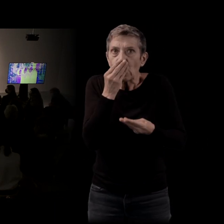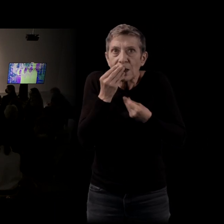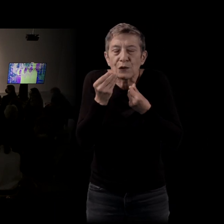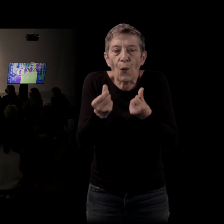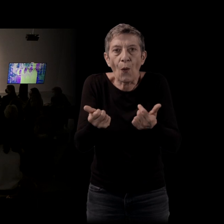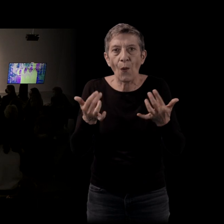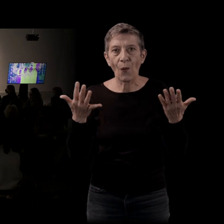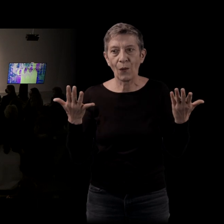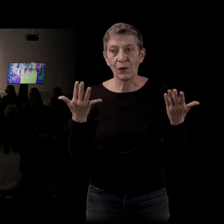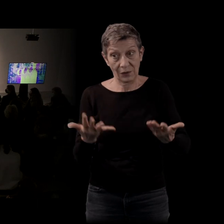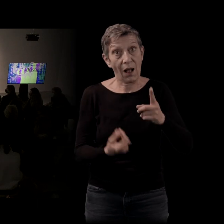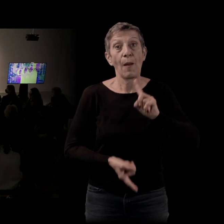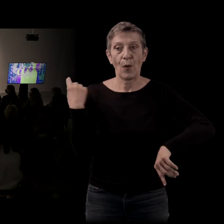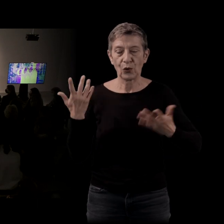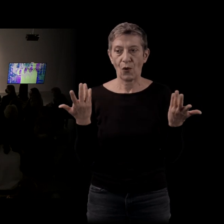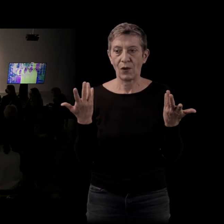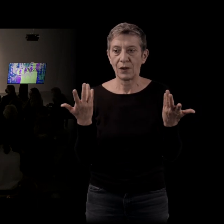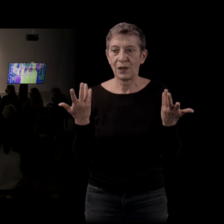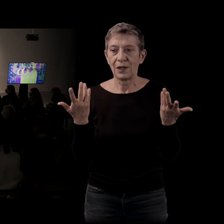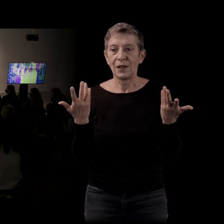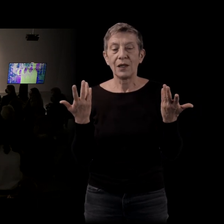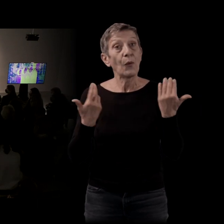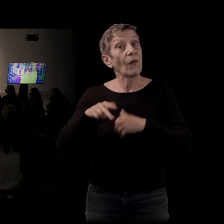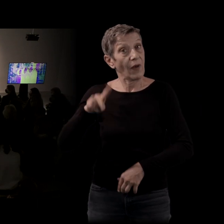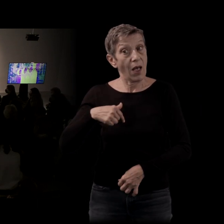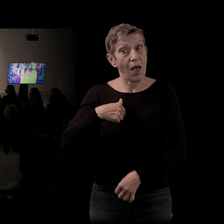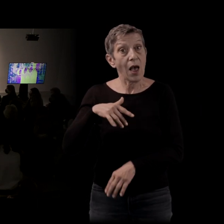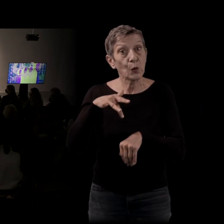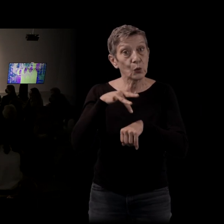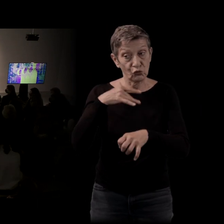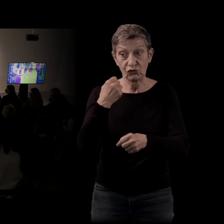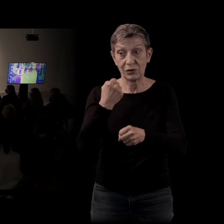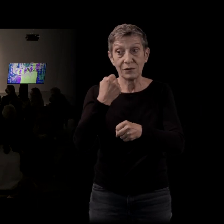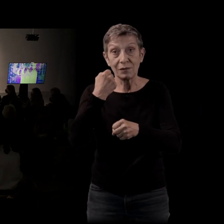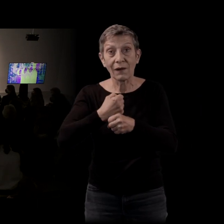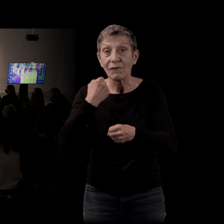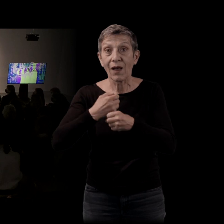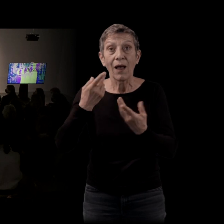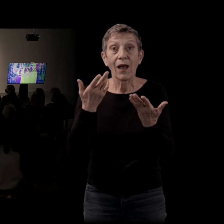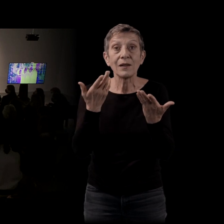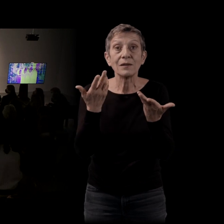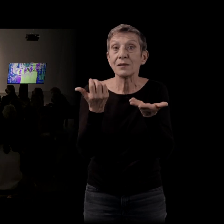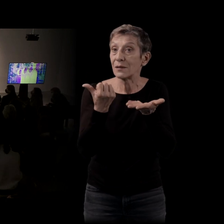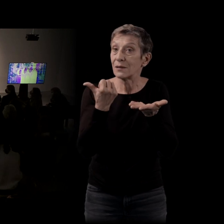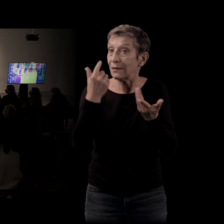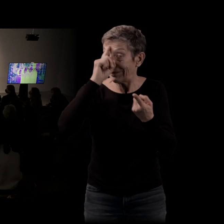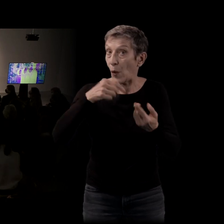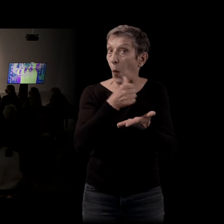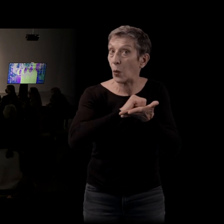Et il se trouve que pour d'autres raisons, j'ai aussi travaillé sur des auteurs qui parlent beaucoup aussi de leurs sensations, des auteurs de bandes dessinées, dessinateurs. plus bon.